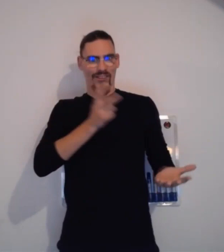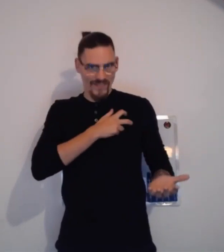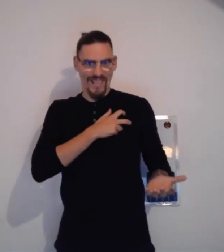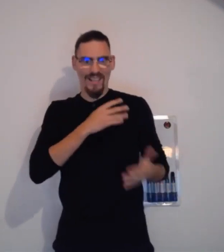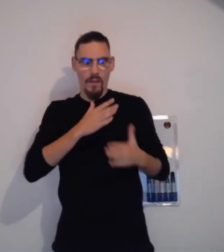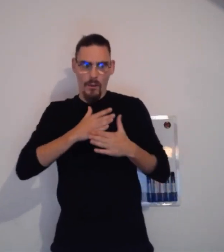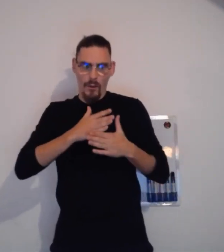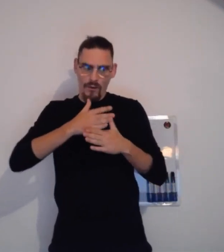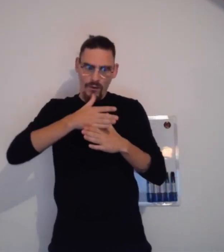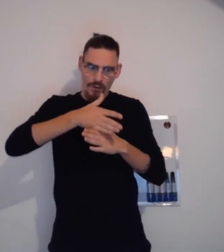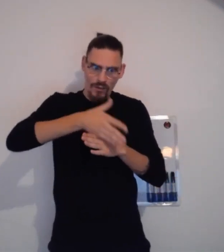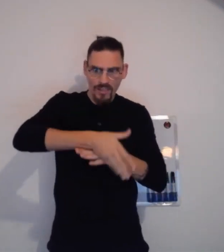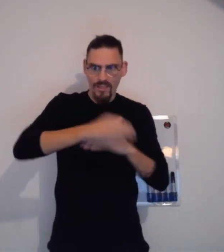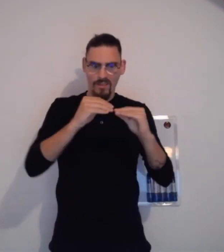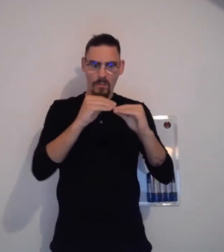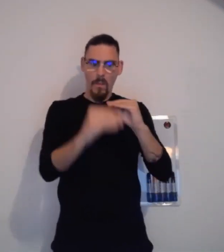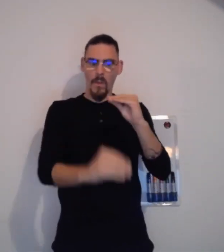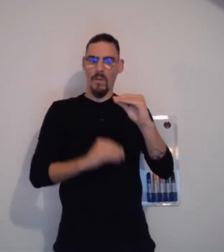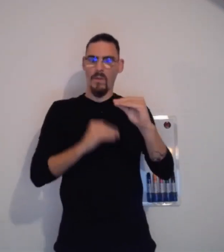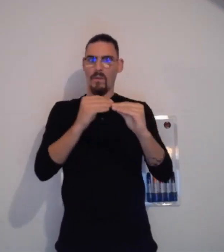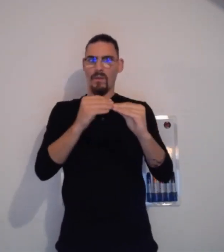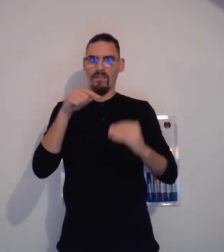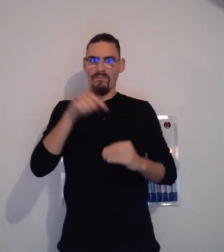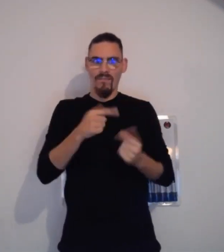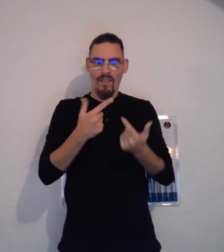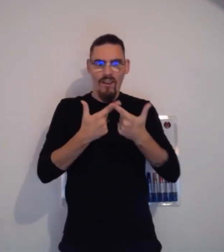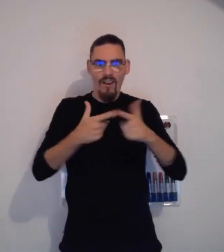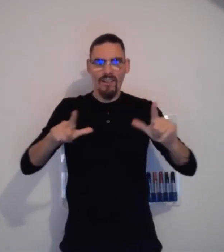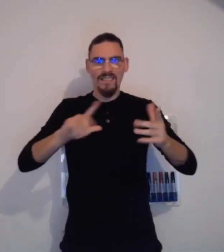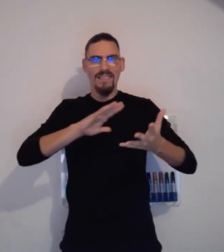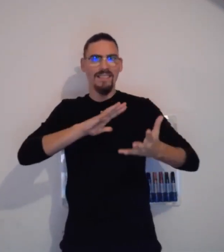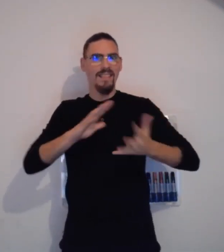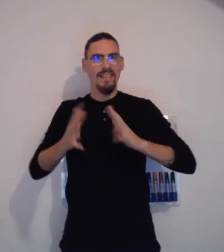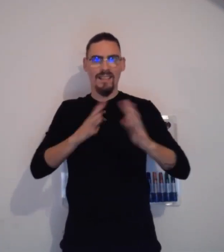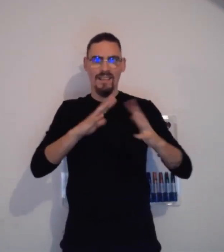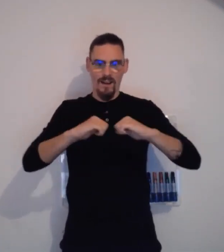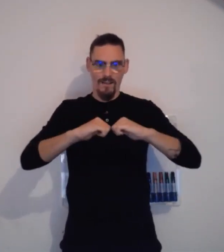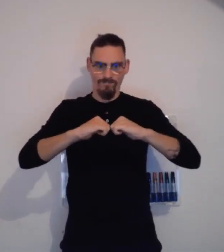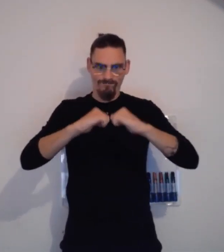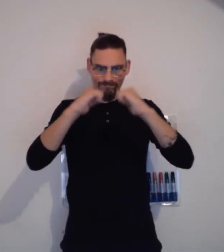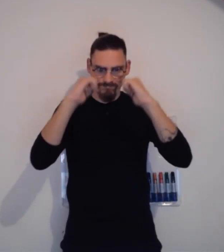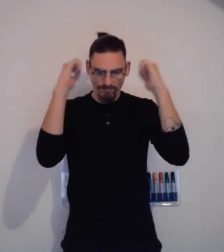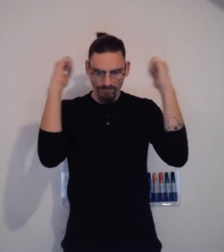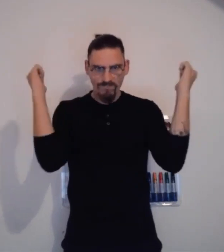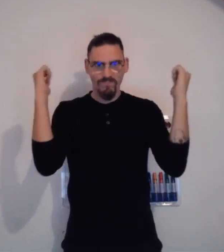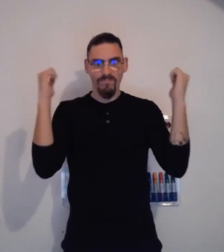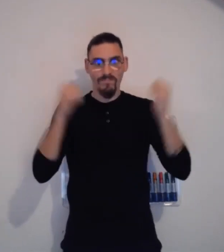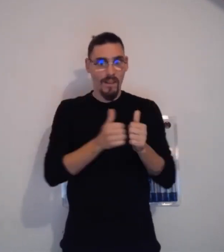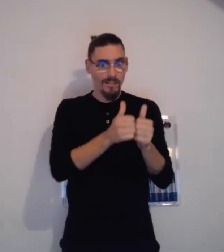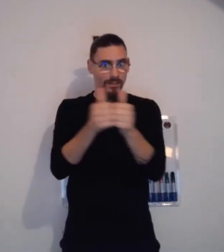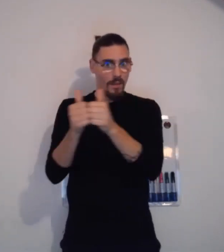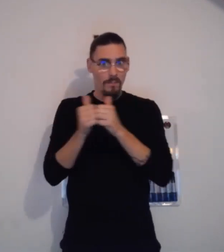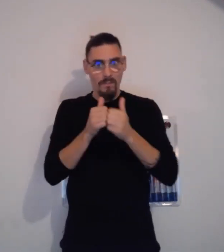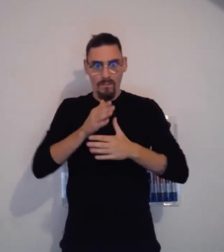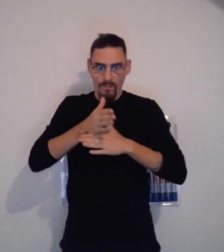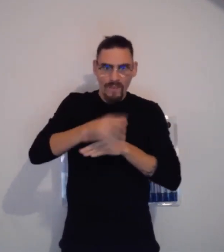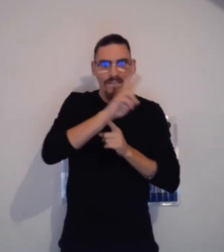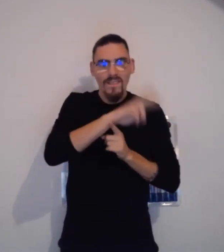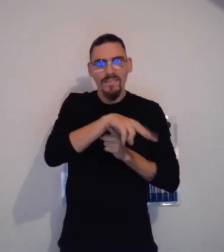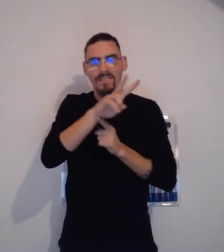Enfin, la partie où nous allons commencer à rentrer, à plonger dans la langue